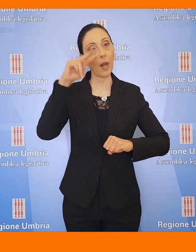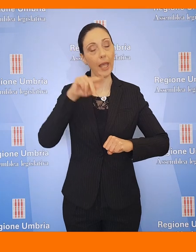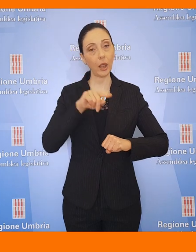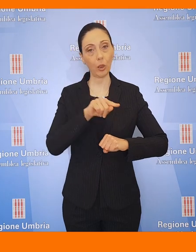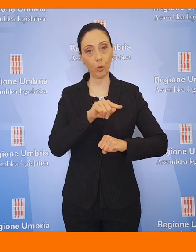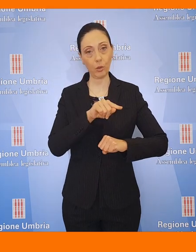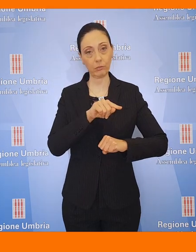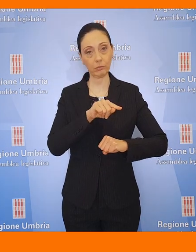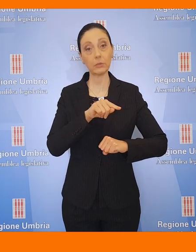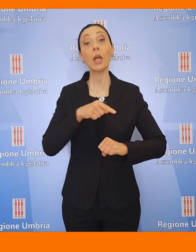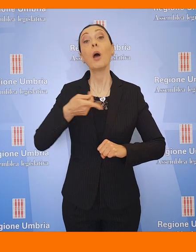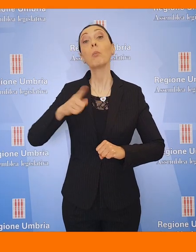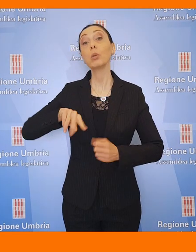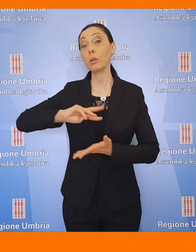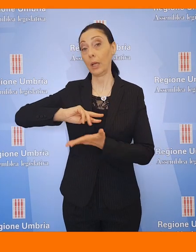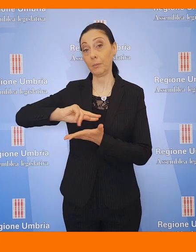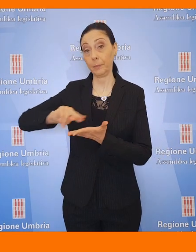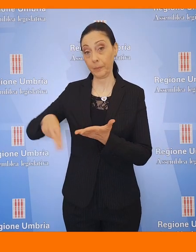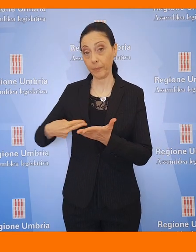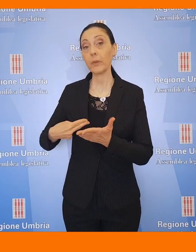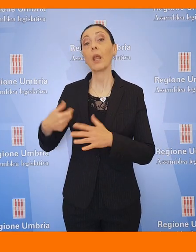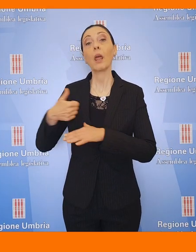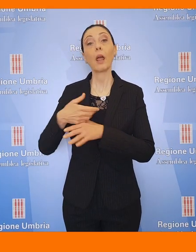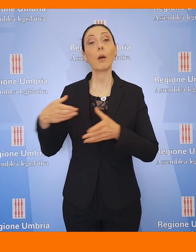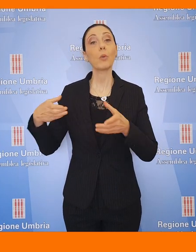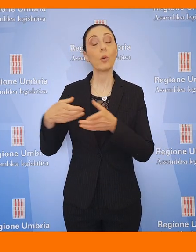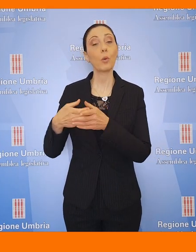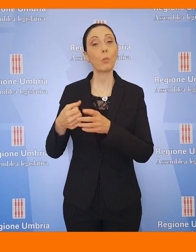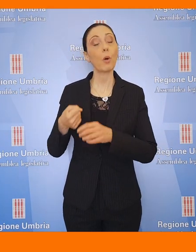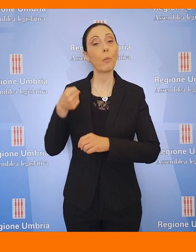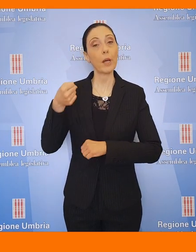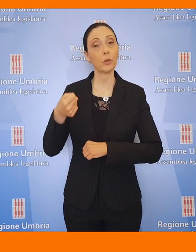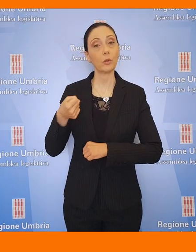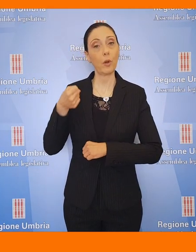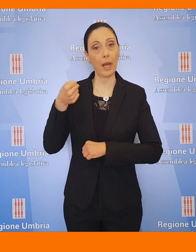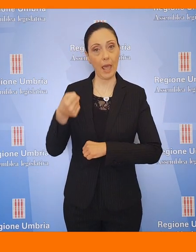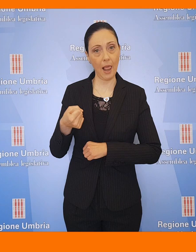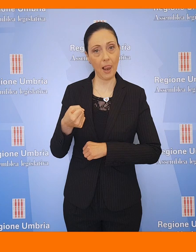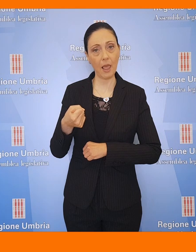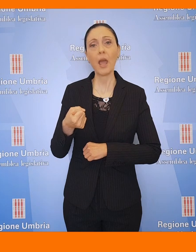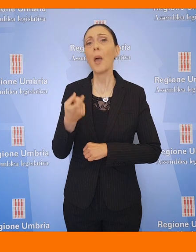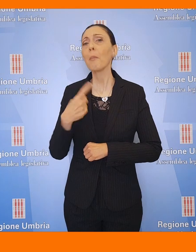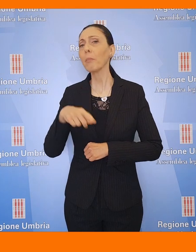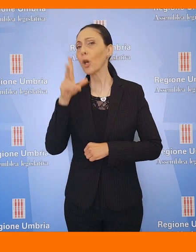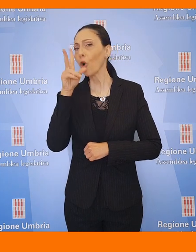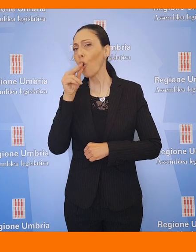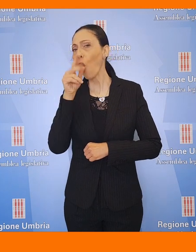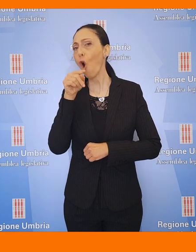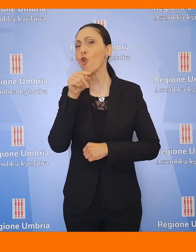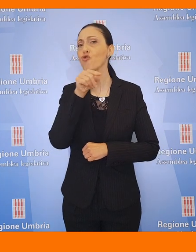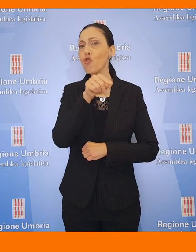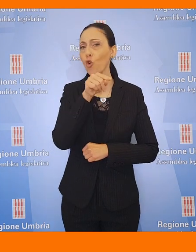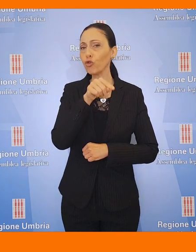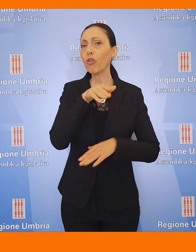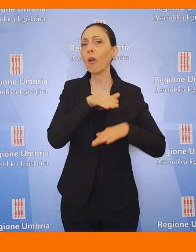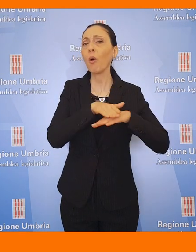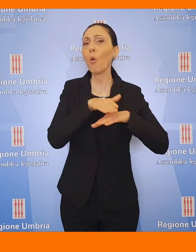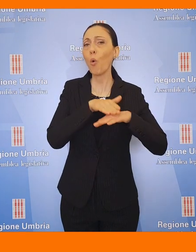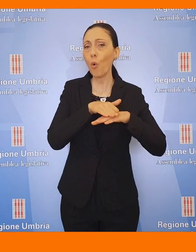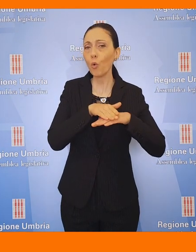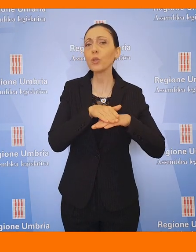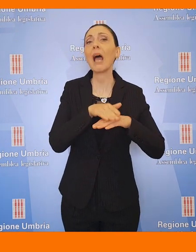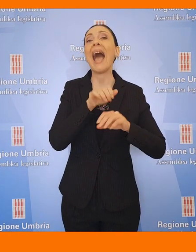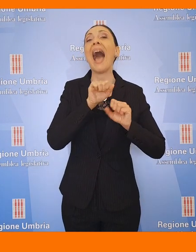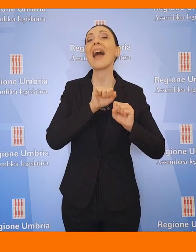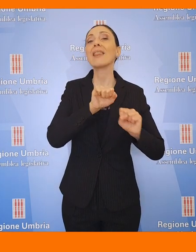Luca Coletto, sottoscritta anche dal capogruppo Stefano Pastorelli, per conoscere l'andamento dell'utilizzo degli